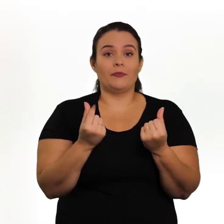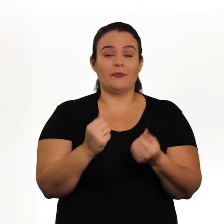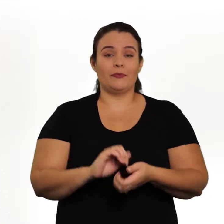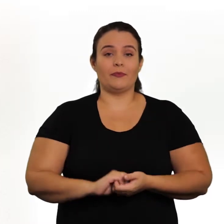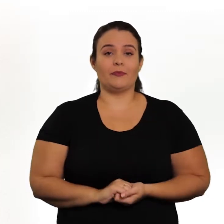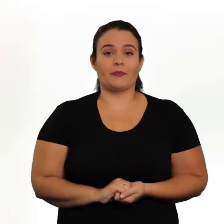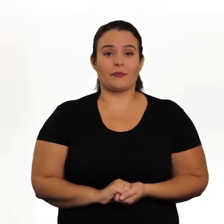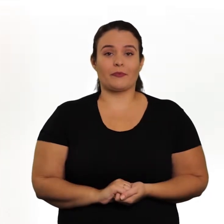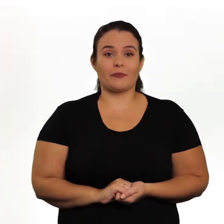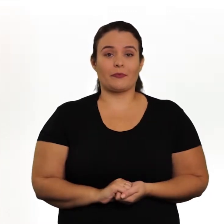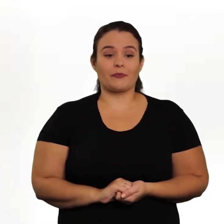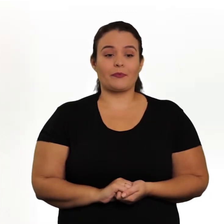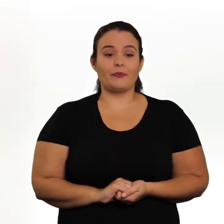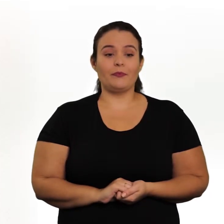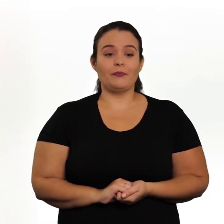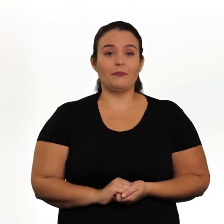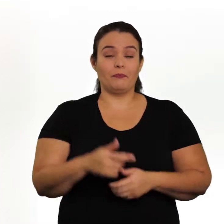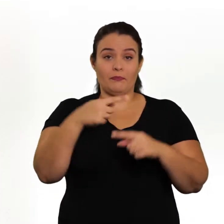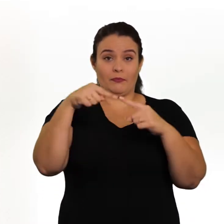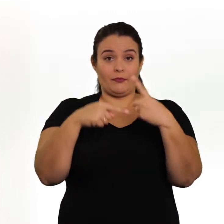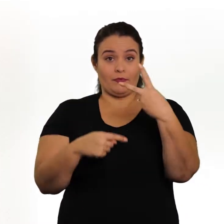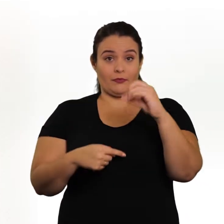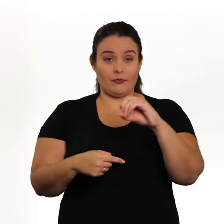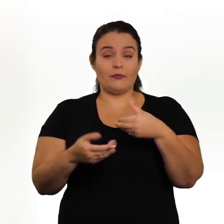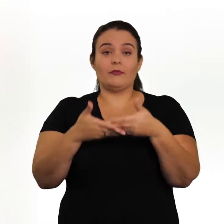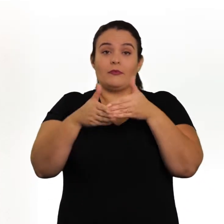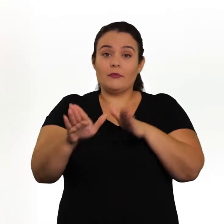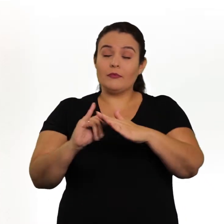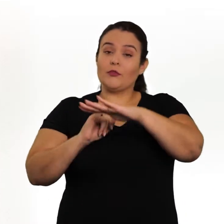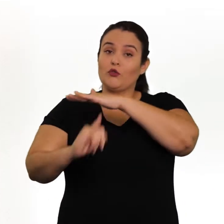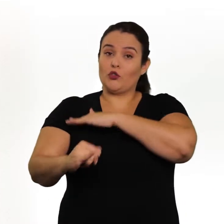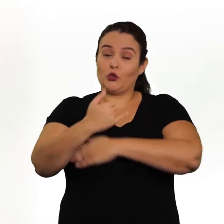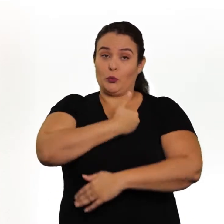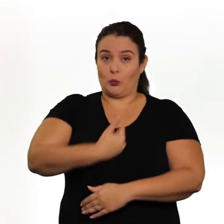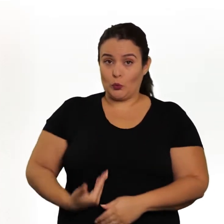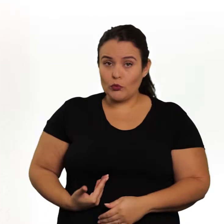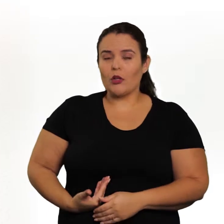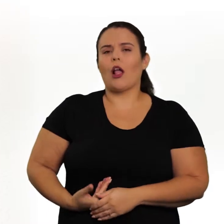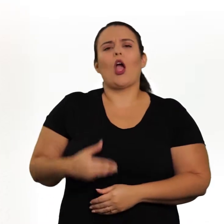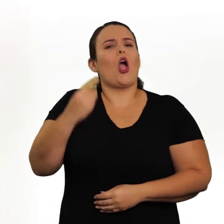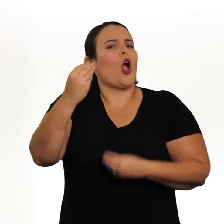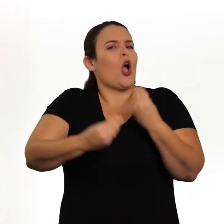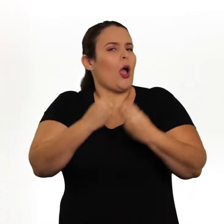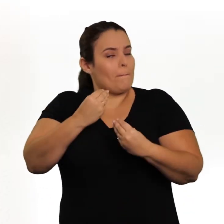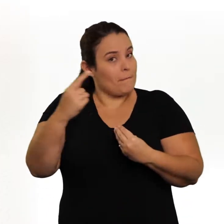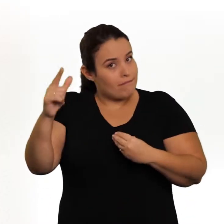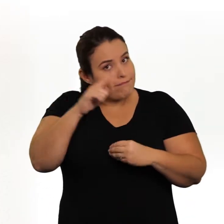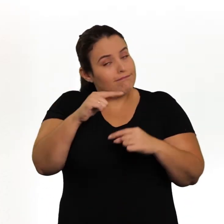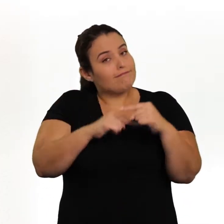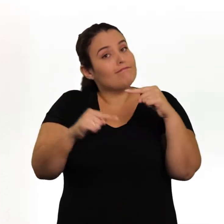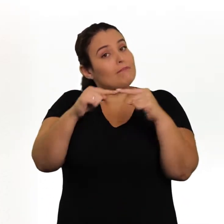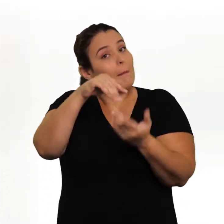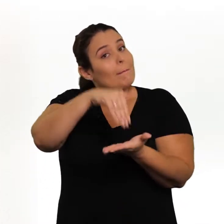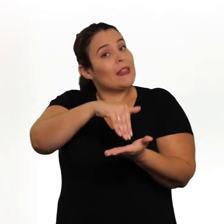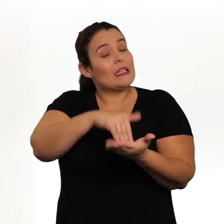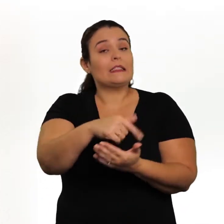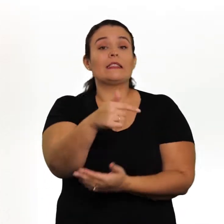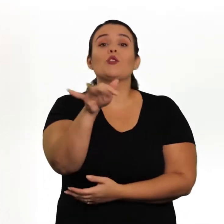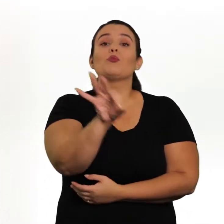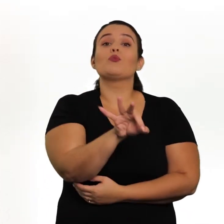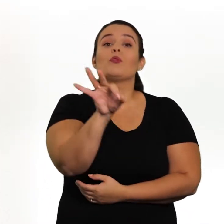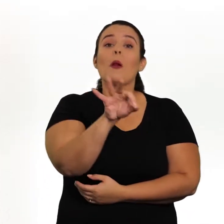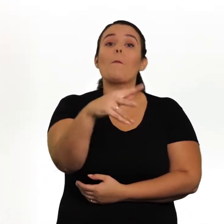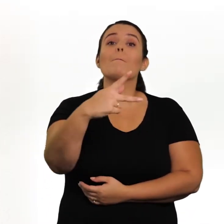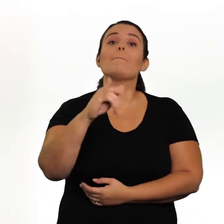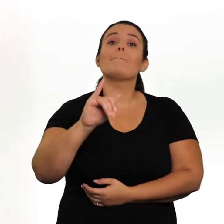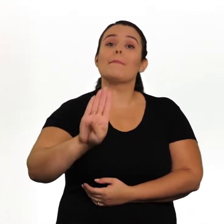e mesmo monetárias. Meta 20. Ampliar o investimento público em educação pública de forma a atingir, no mínimo, o